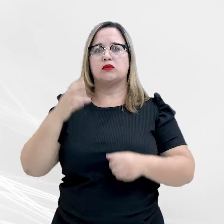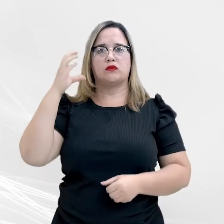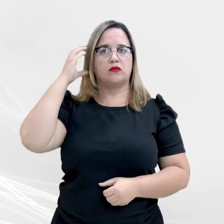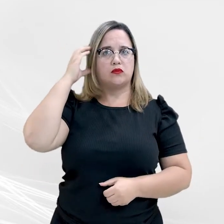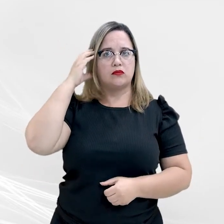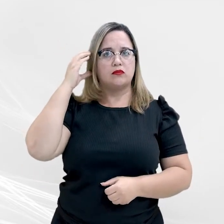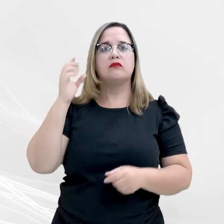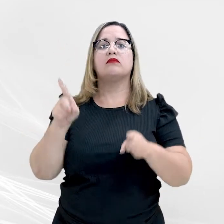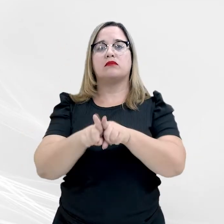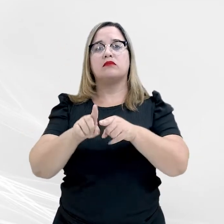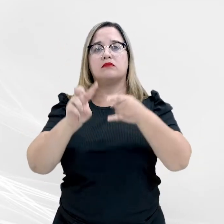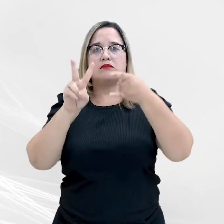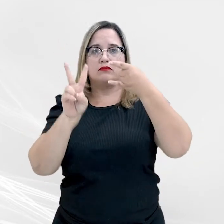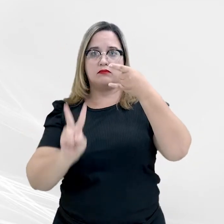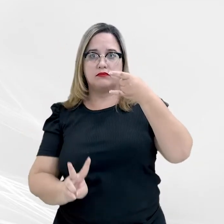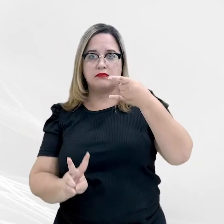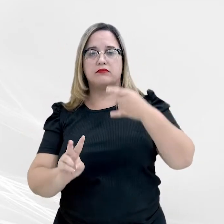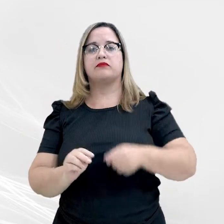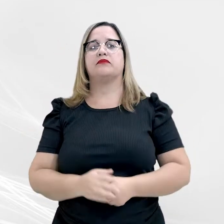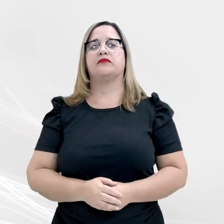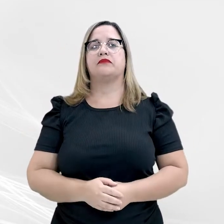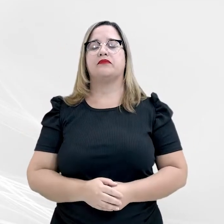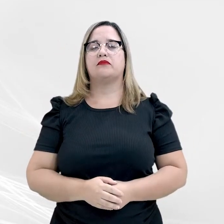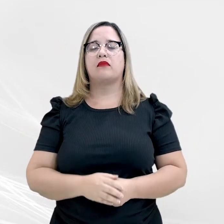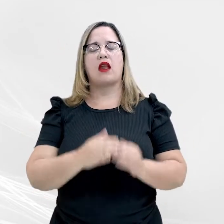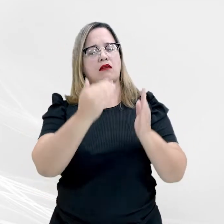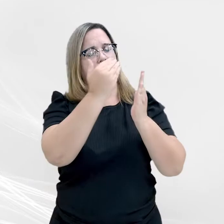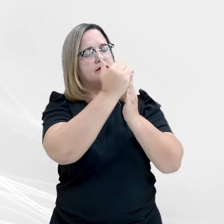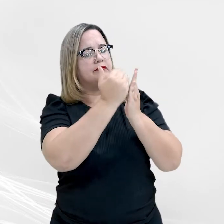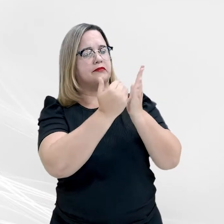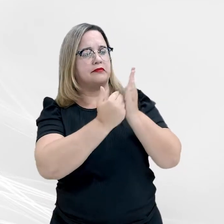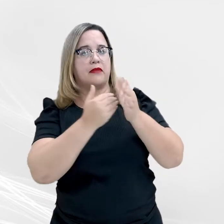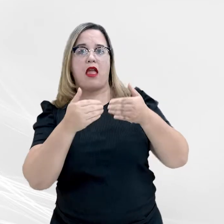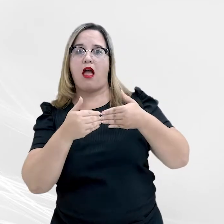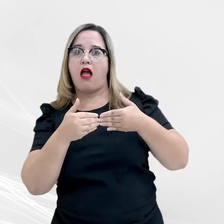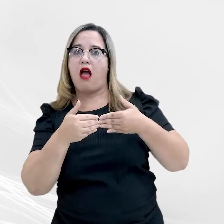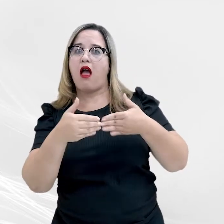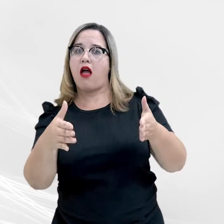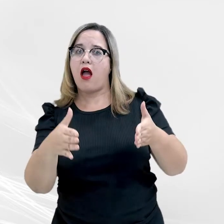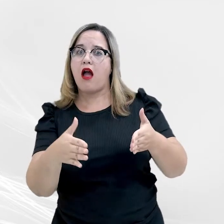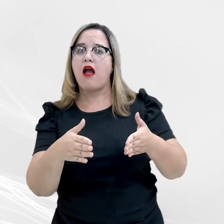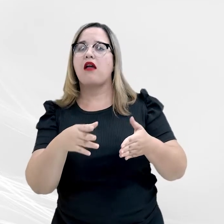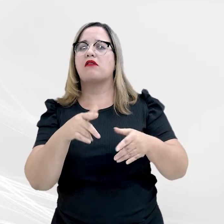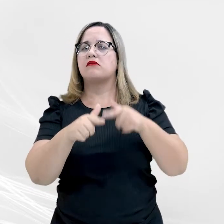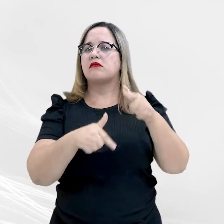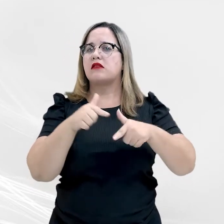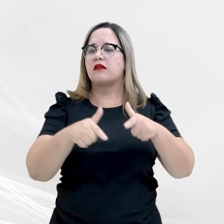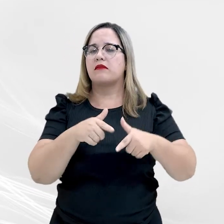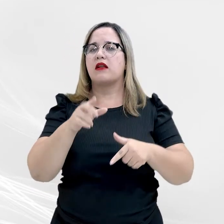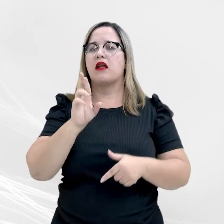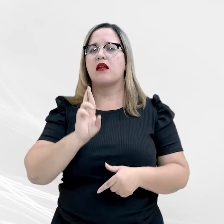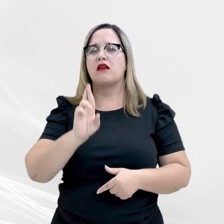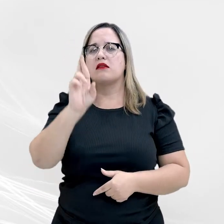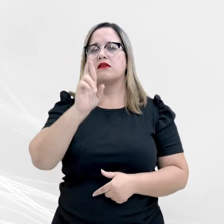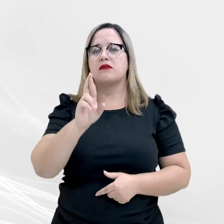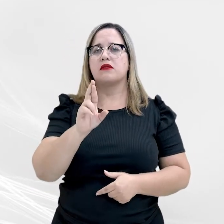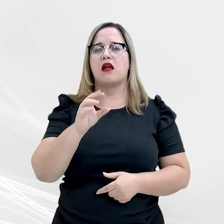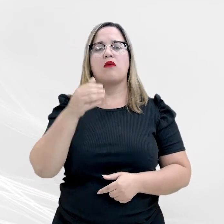TIMS. De acordo com a programação, a abertura dos trabalhos ficará a cargo do coordenador do Centro de Apoio